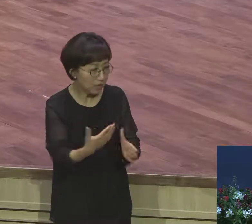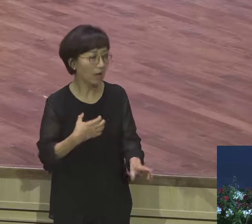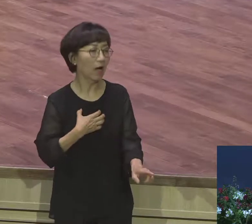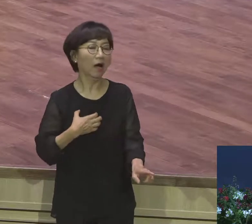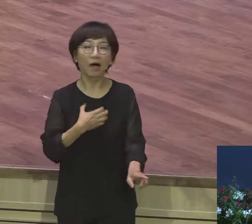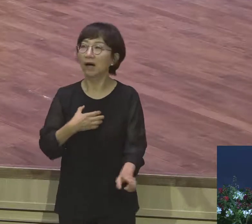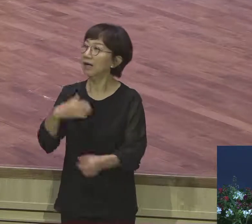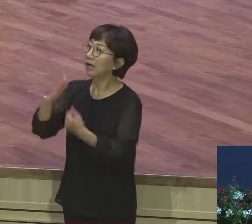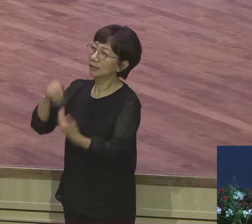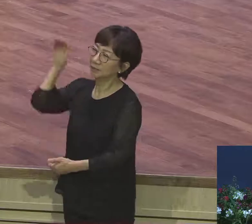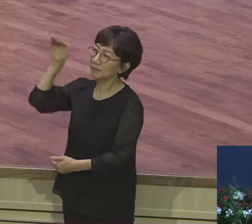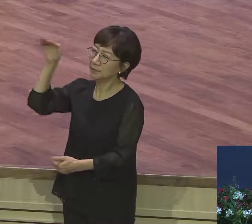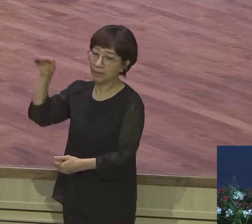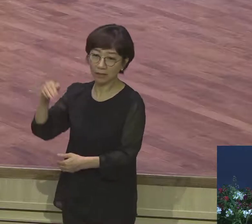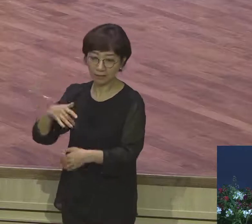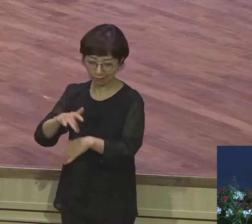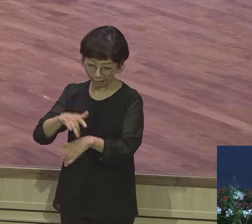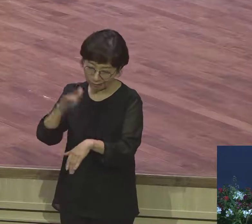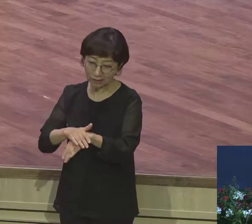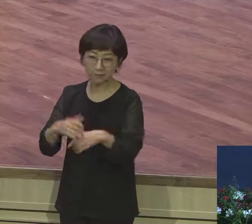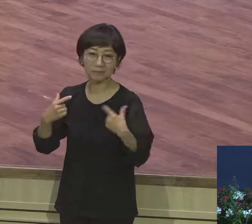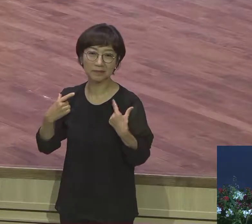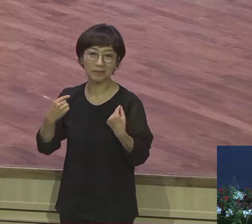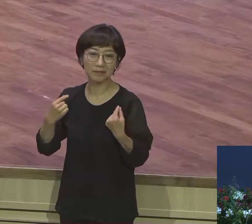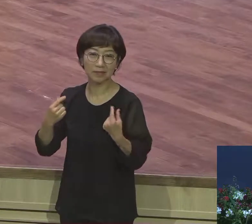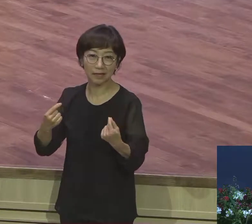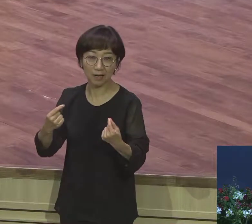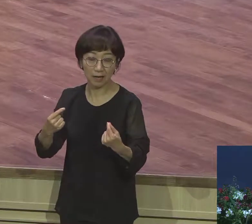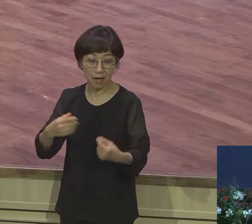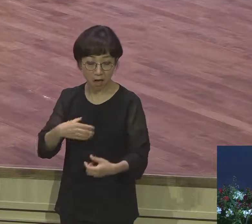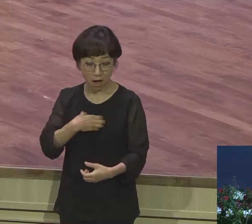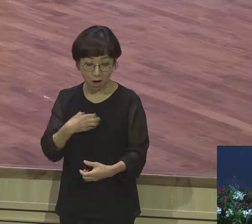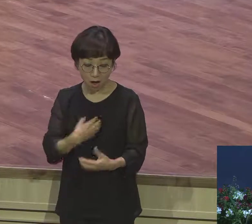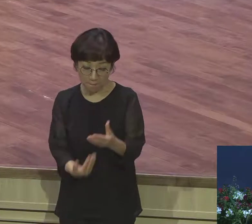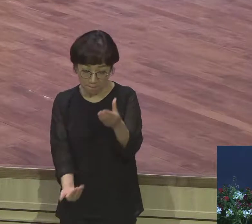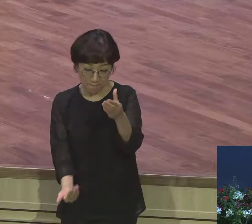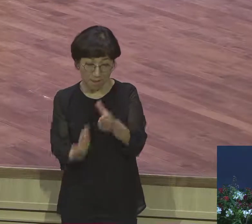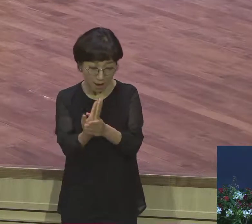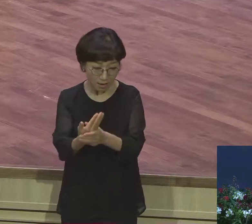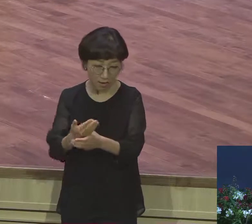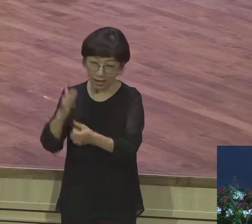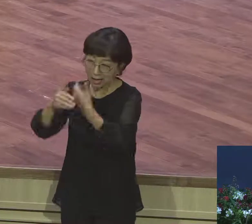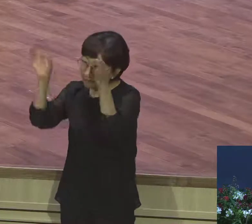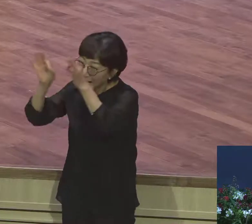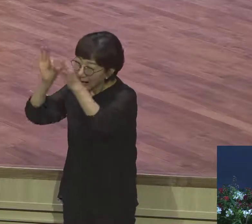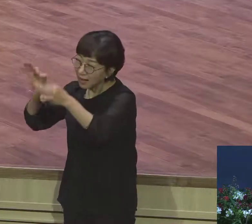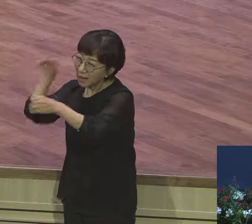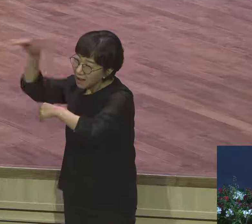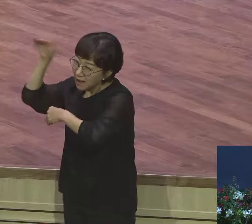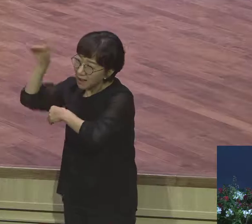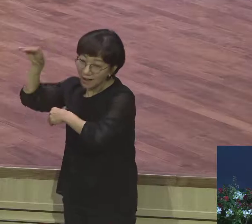삶의 위기 때만 필요한 하나님 야곱에게는